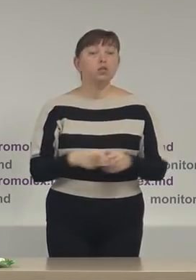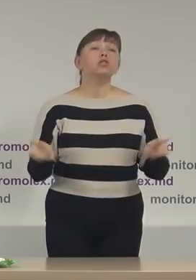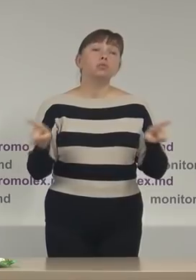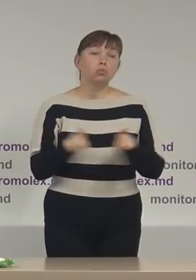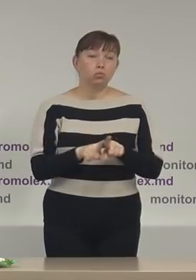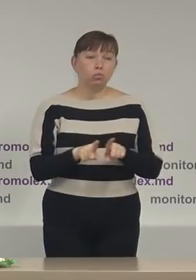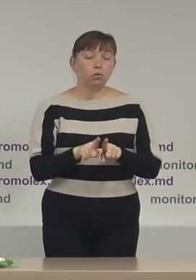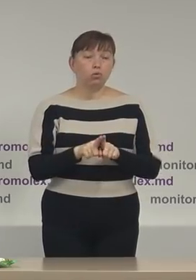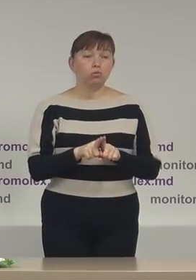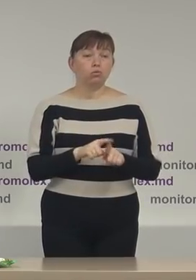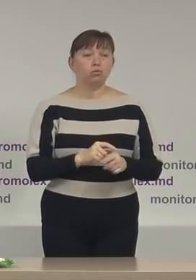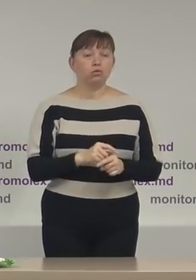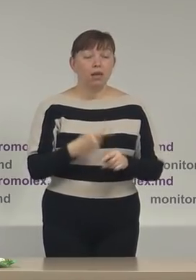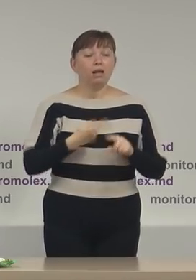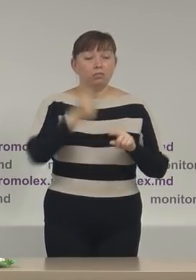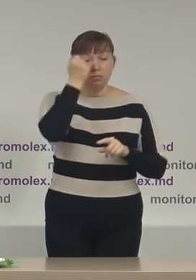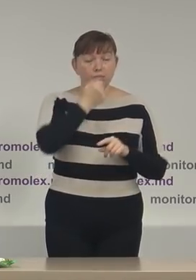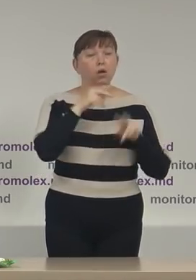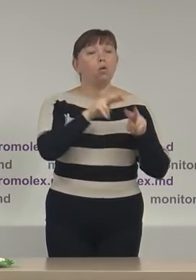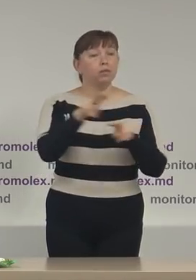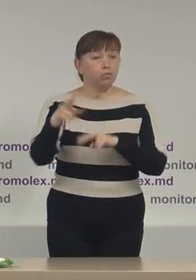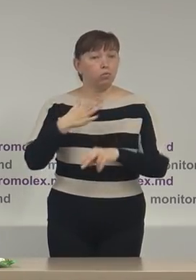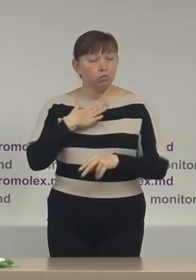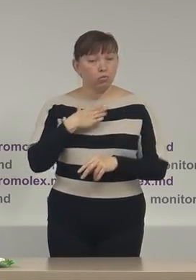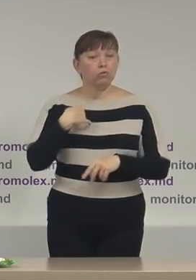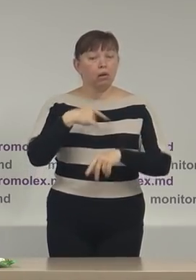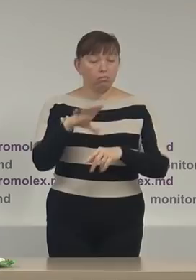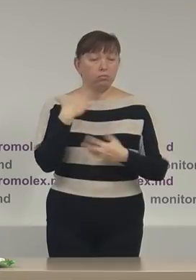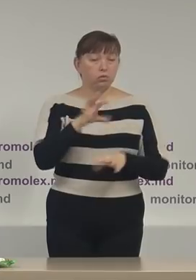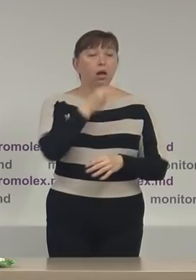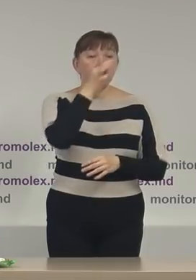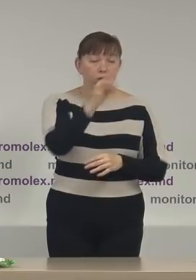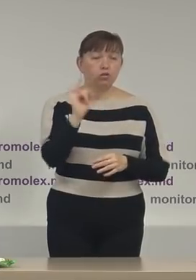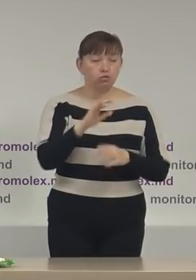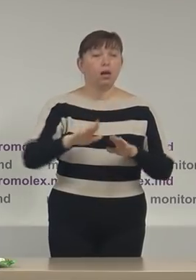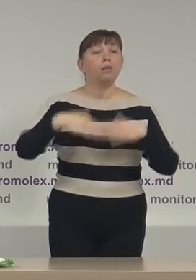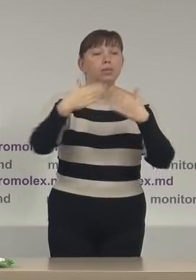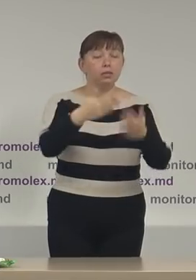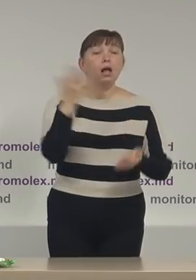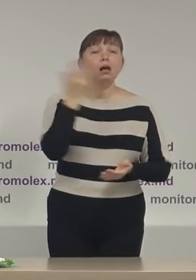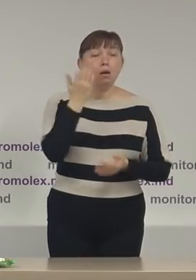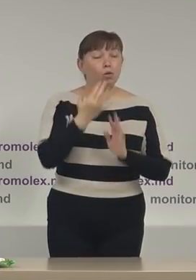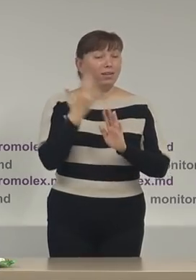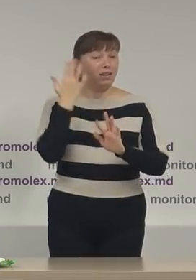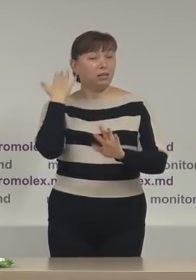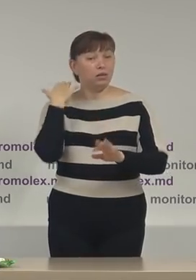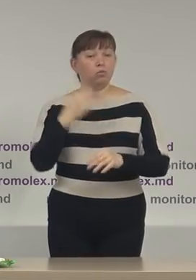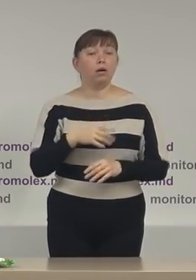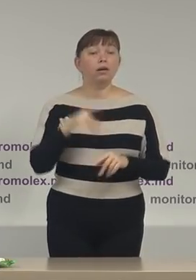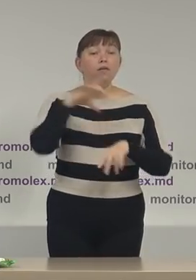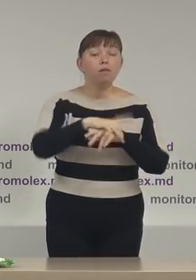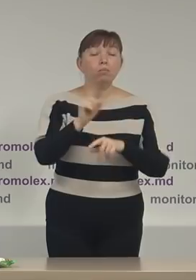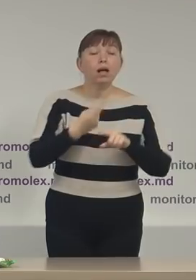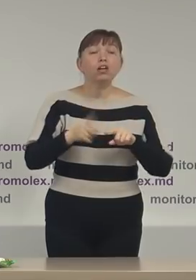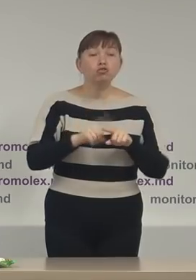totuși prin intermediul observatorilor noștri am menționat și am prezentat și în rapoartele interioare faptul că